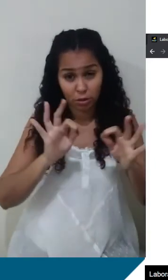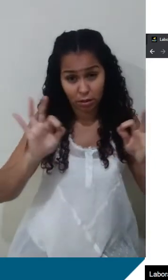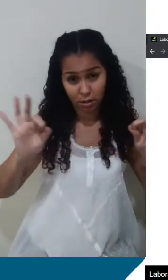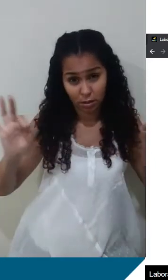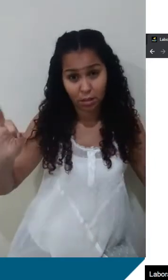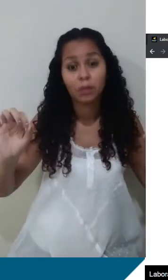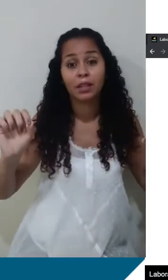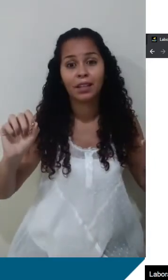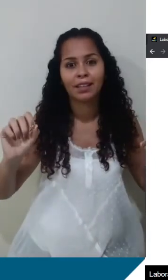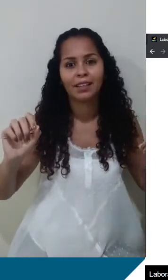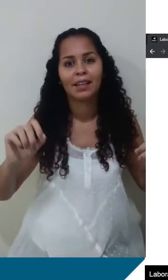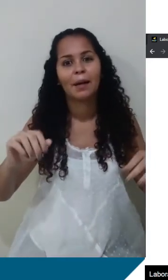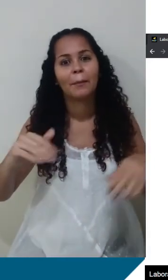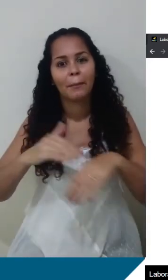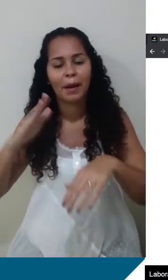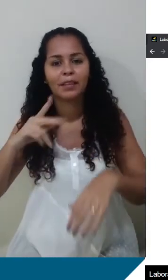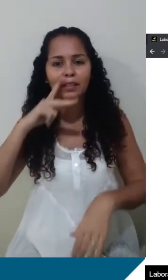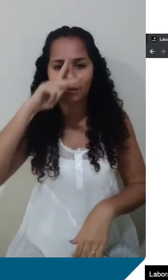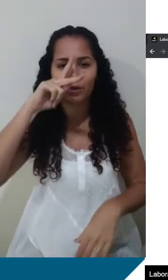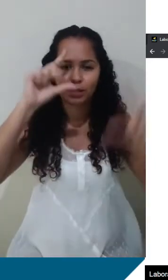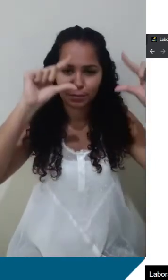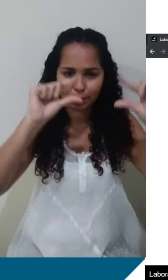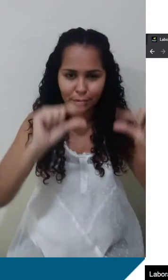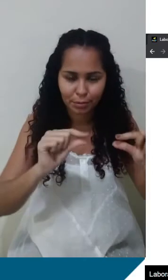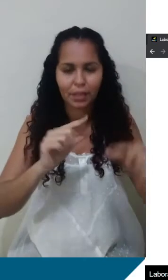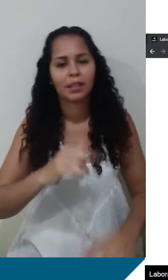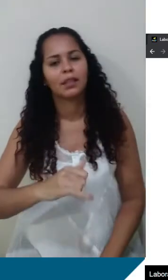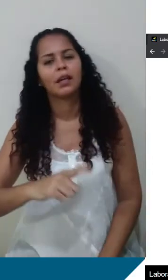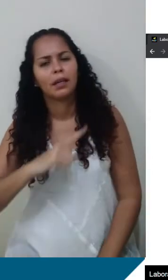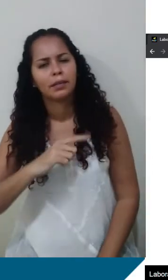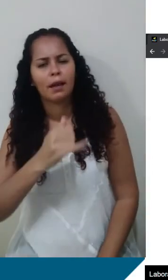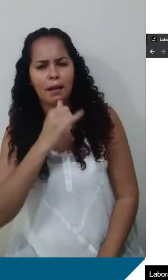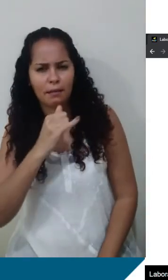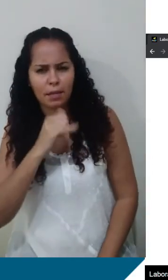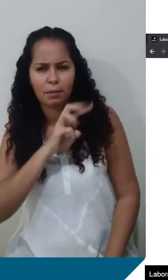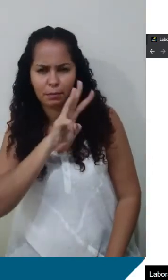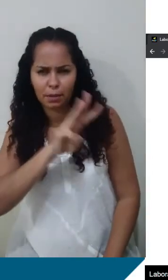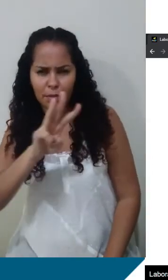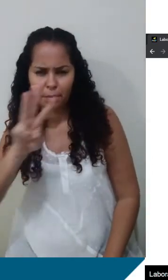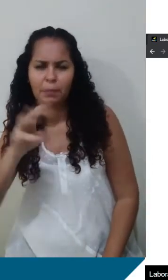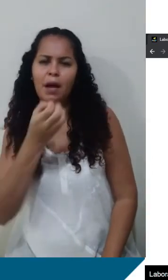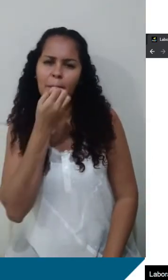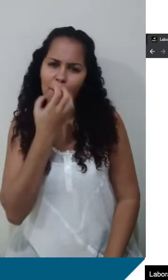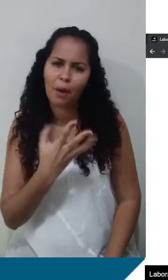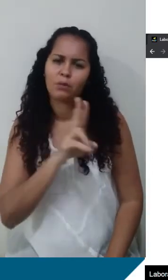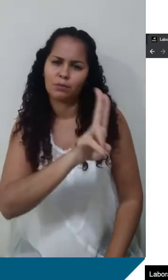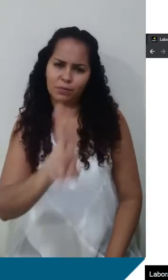força diminui, tá? Então, aqui a gente tem esse exemplo, você encontra no FET. É bom dar uma olhada, não são